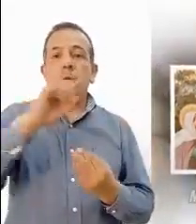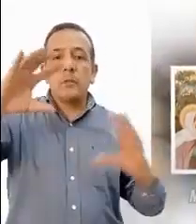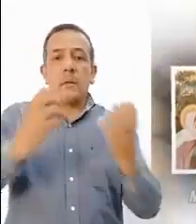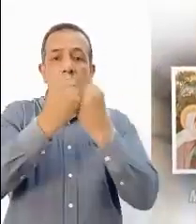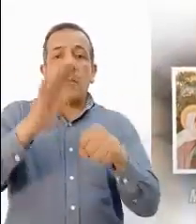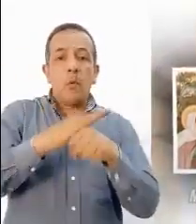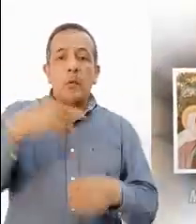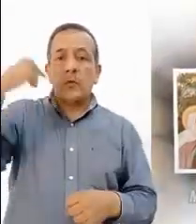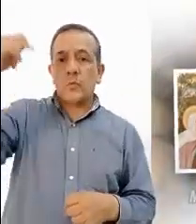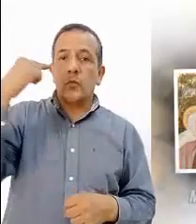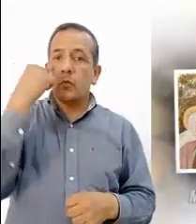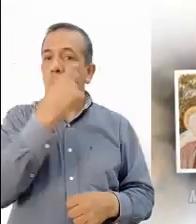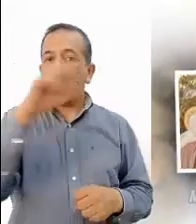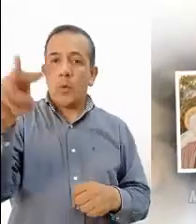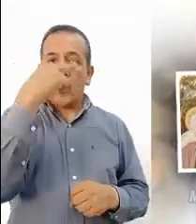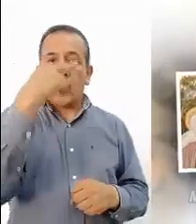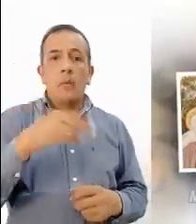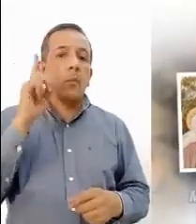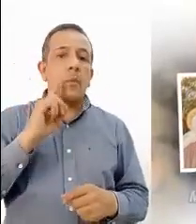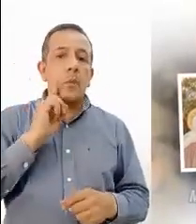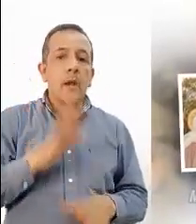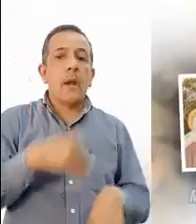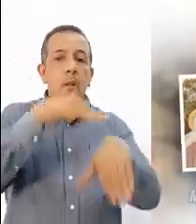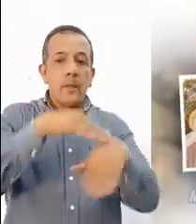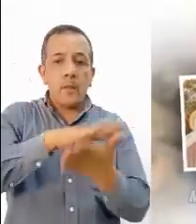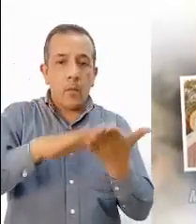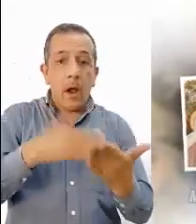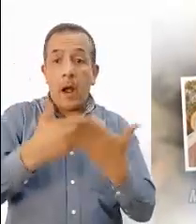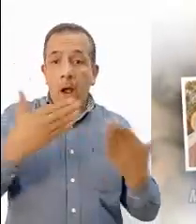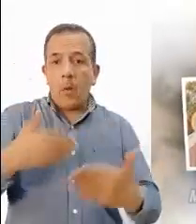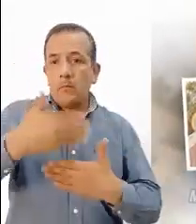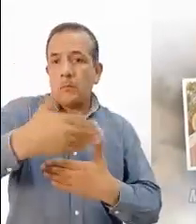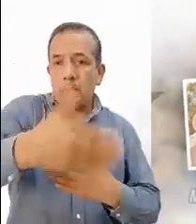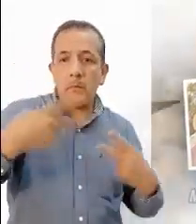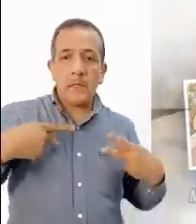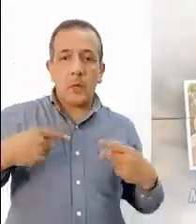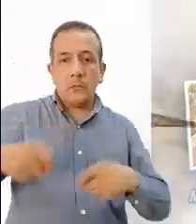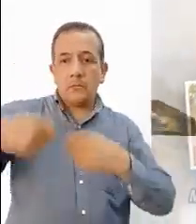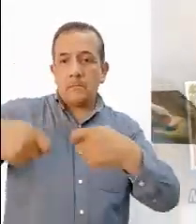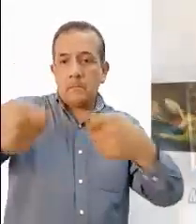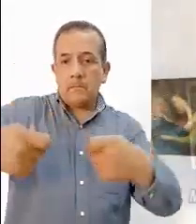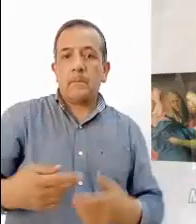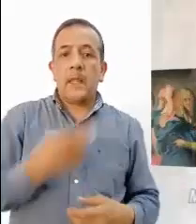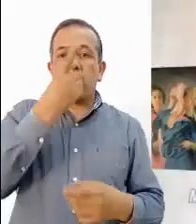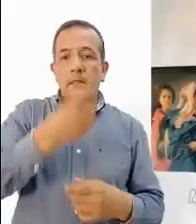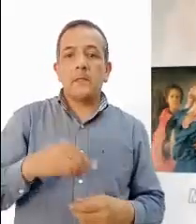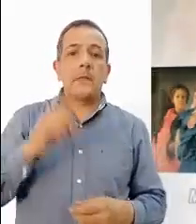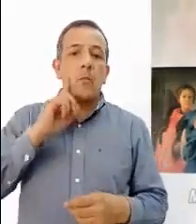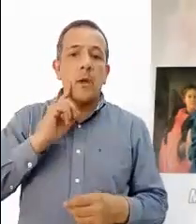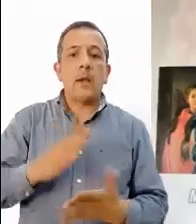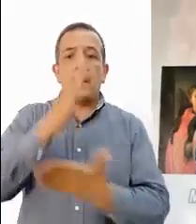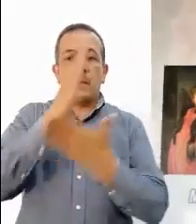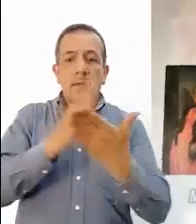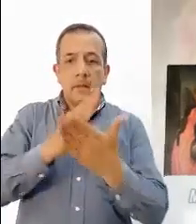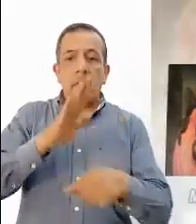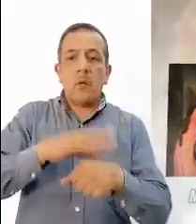ojos en la humildad de su esclava. Desde ahora me llamarán dichosa todas las generaciones, porque ha hecho en mí grandes cosas